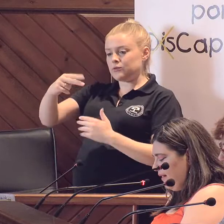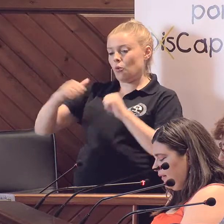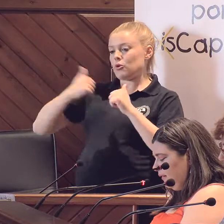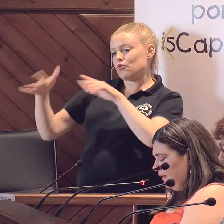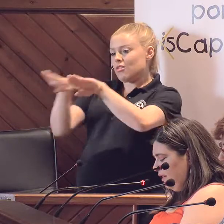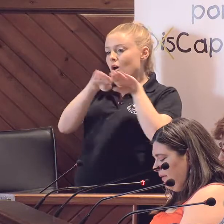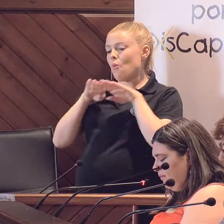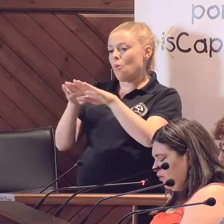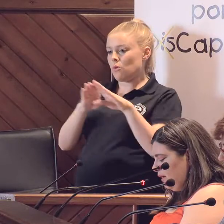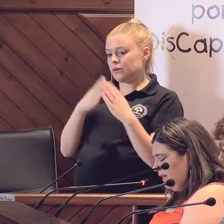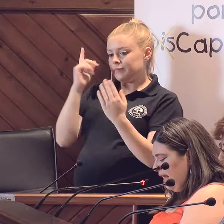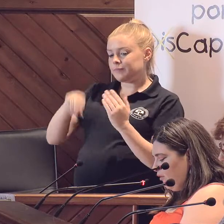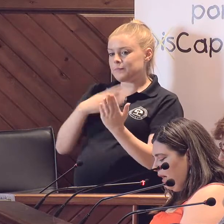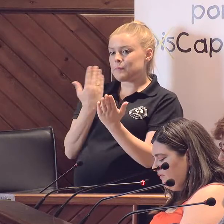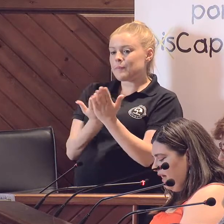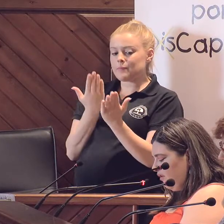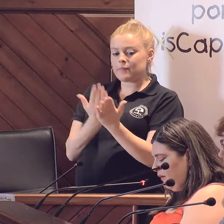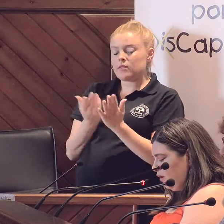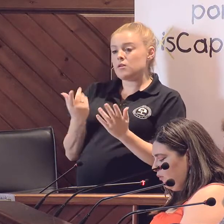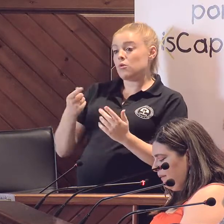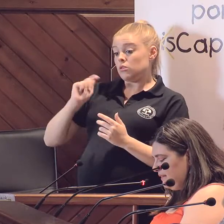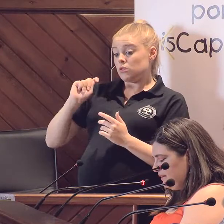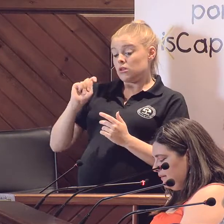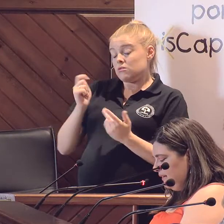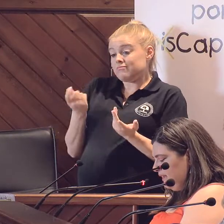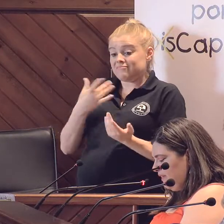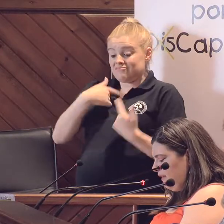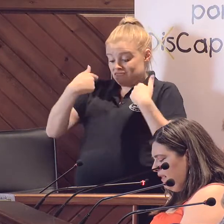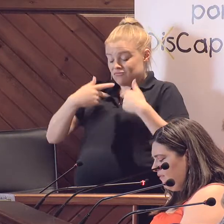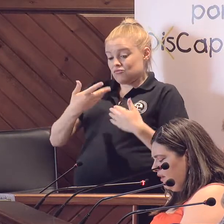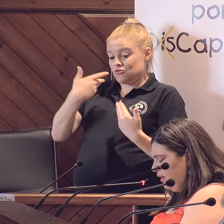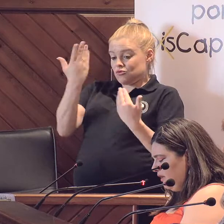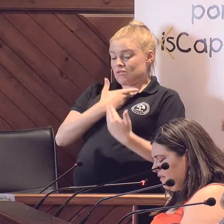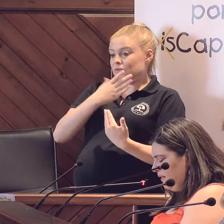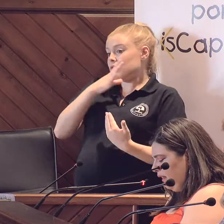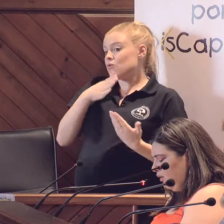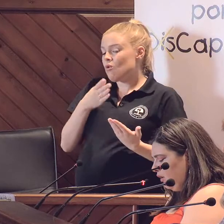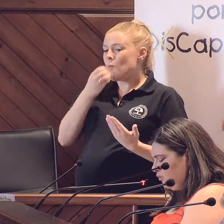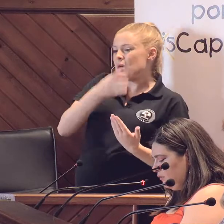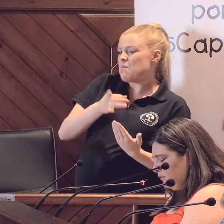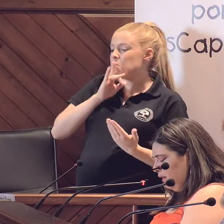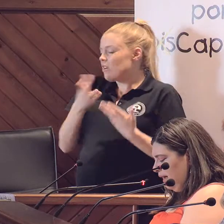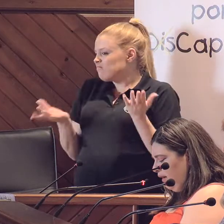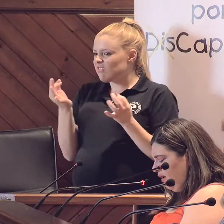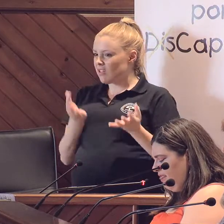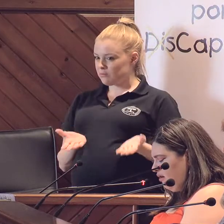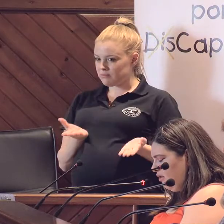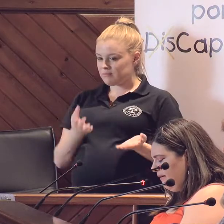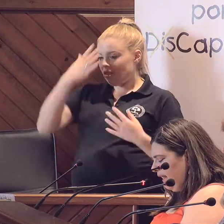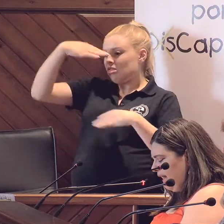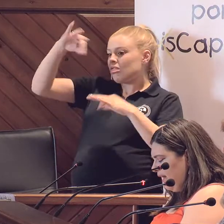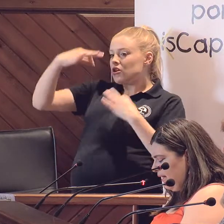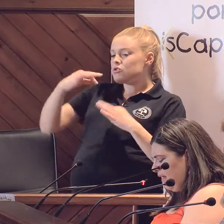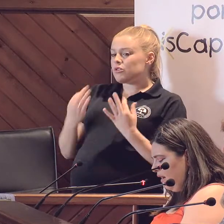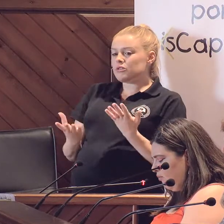oportunidades y pedimos la no calificación de lo que nos pasa. Ya está bien de definir lo que está bien y lo que no. La ignorancia